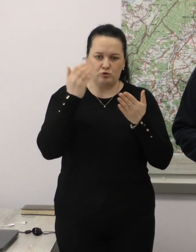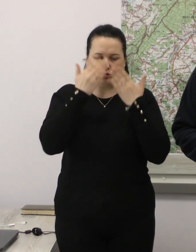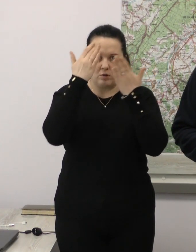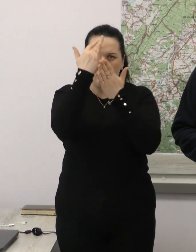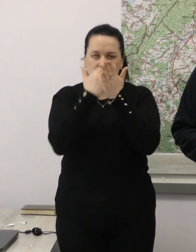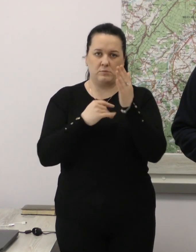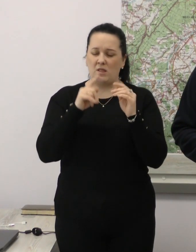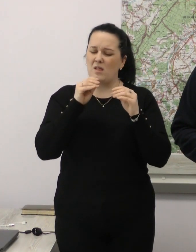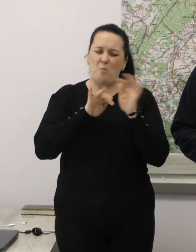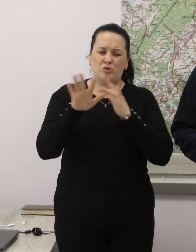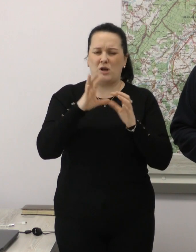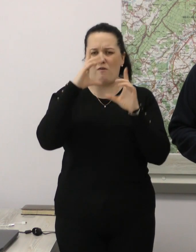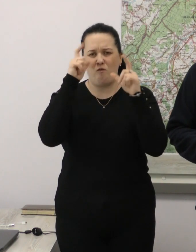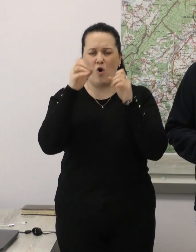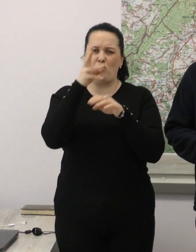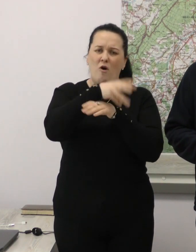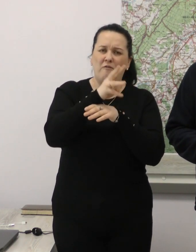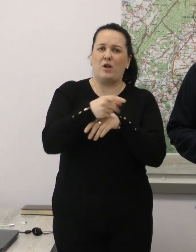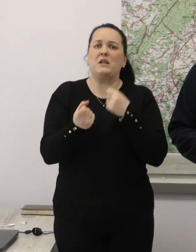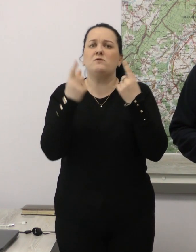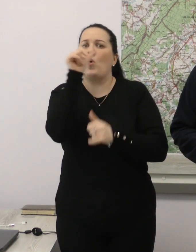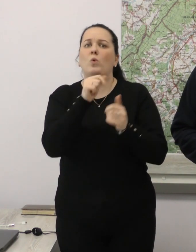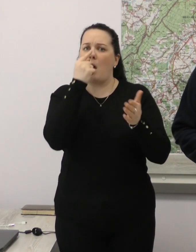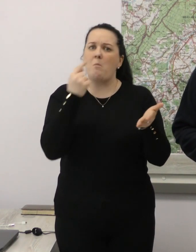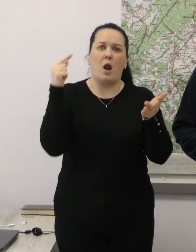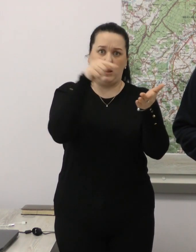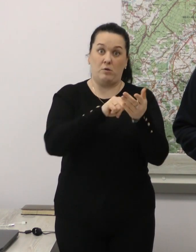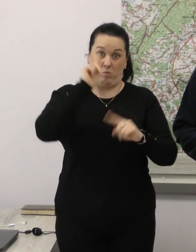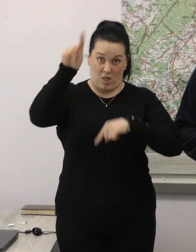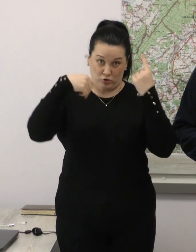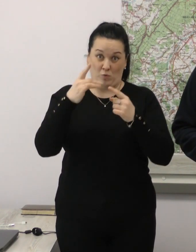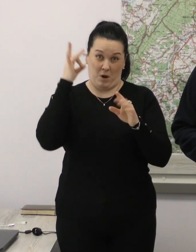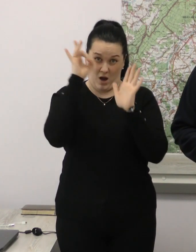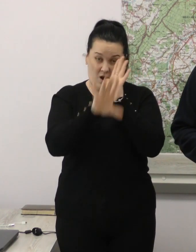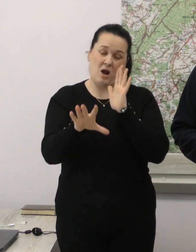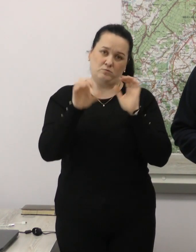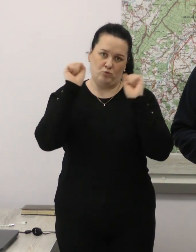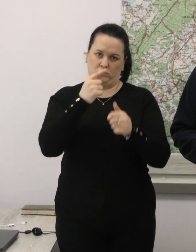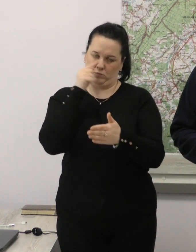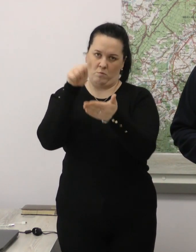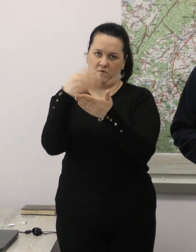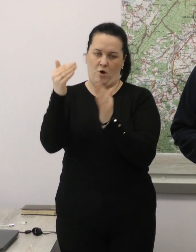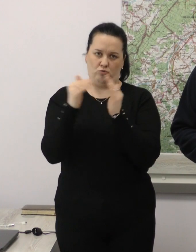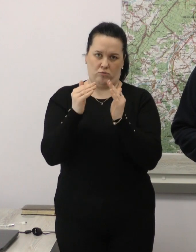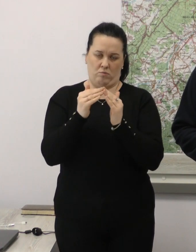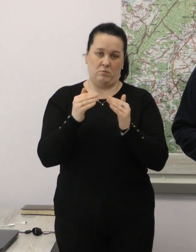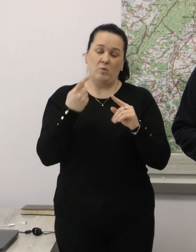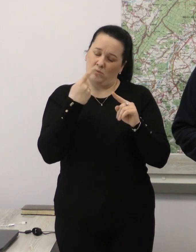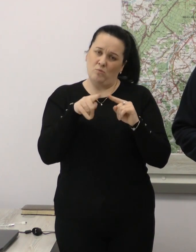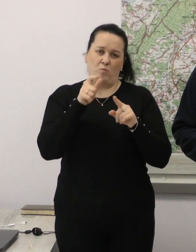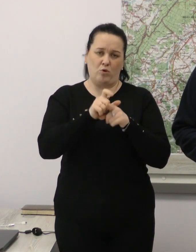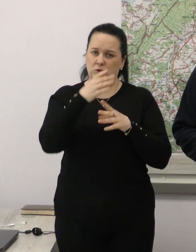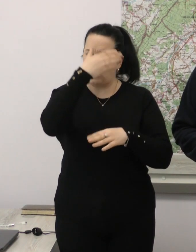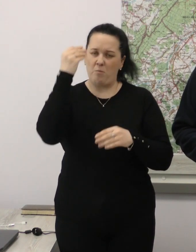поширюйте адрес, фото та відео, інформацію звідки та куди прилетіло. Бо наступна ракета чи снаряд може прилетіти у ваш дім. Тому